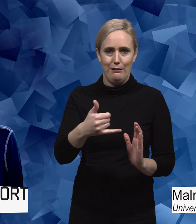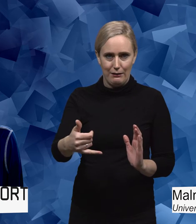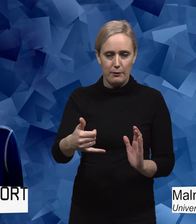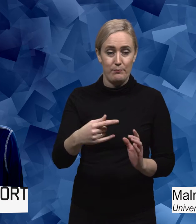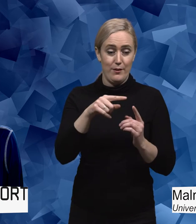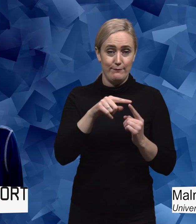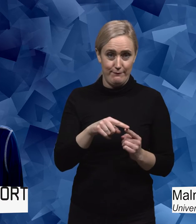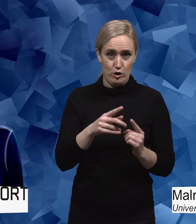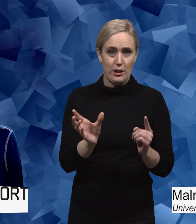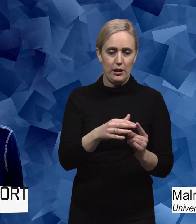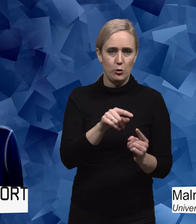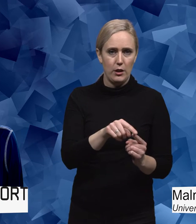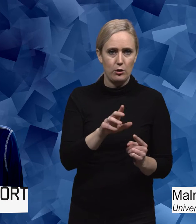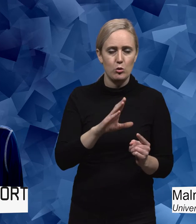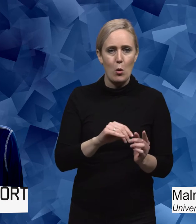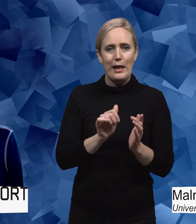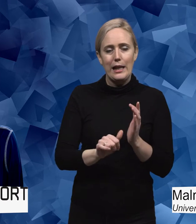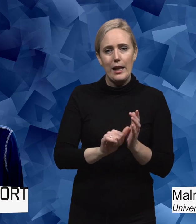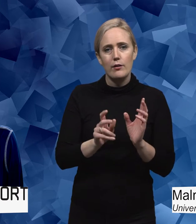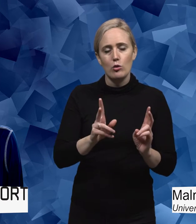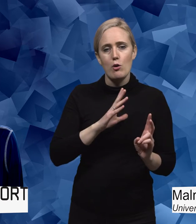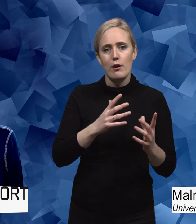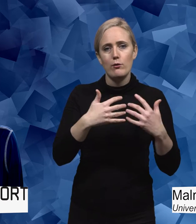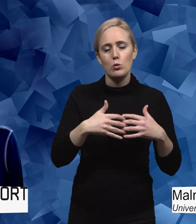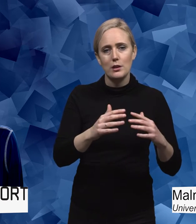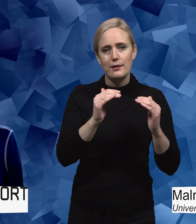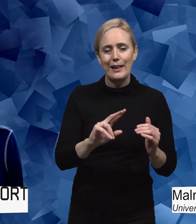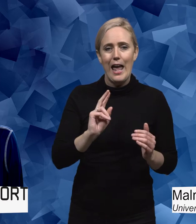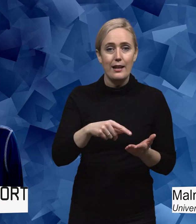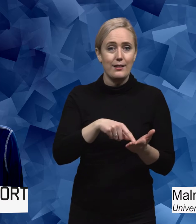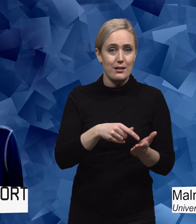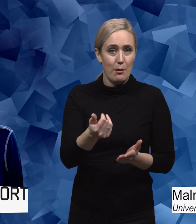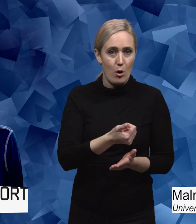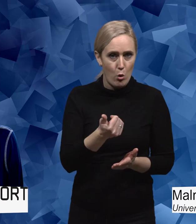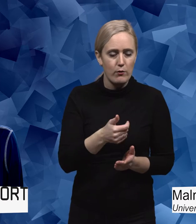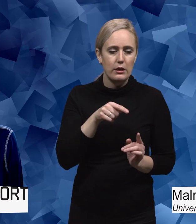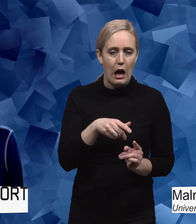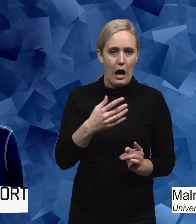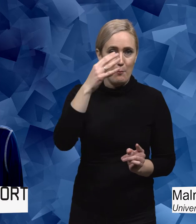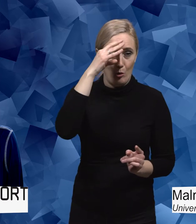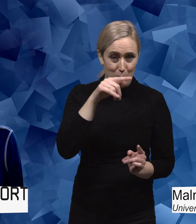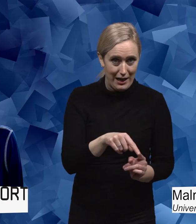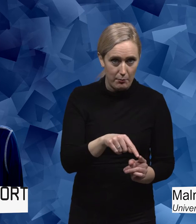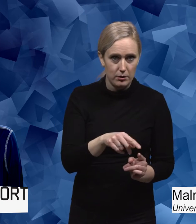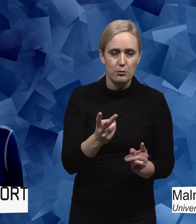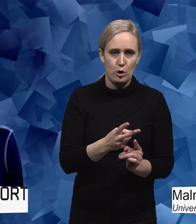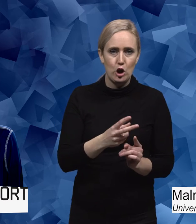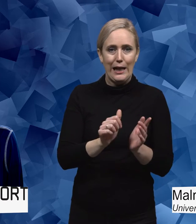den första kategorin framställde elever med funktionsnedsättningar. Eller med särskilda behov som problemet. Och det var de som stod i fokus.